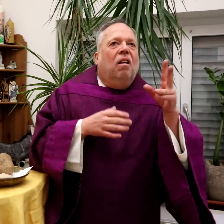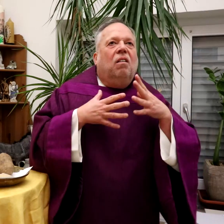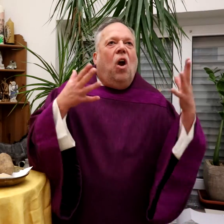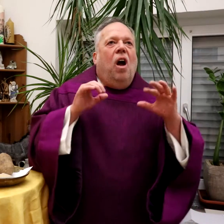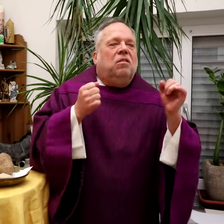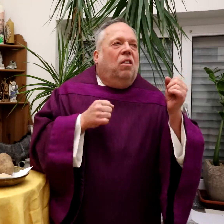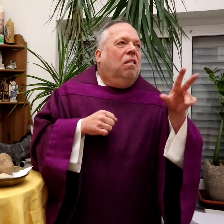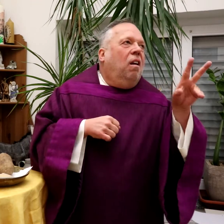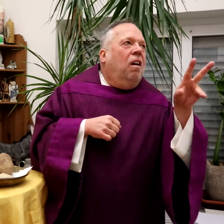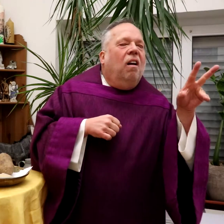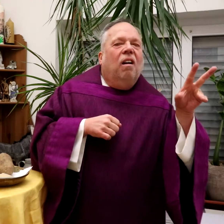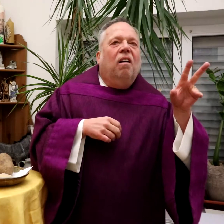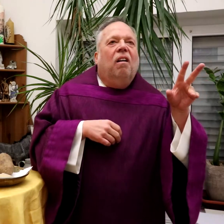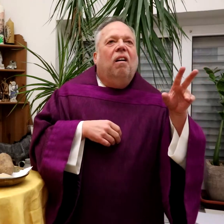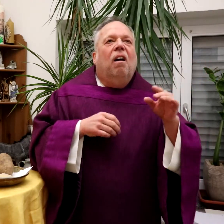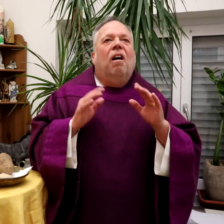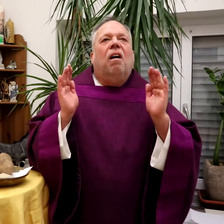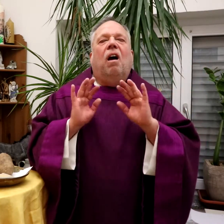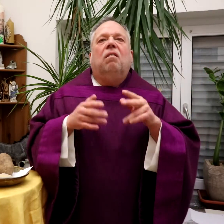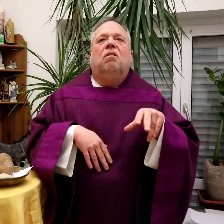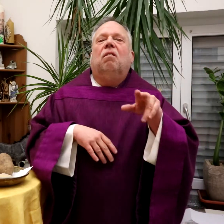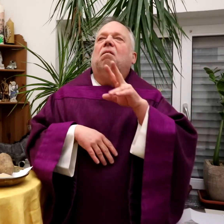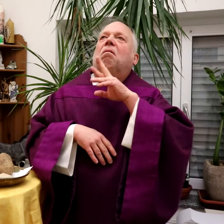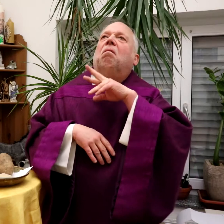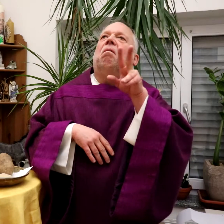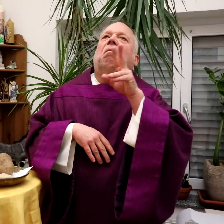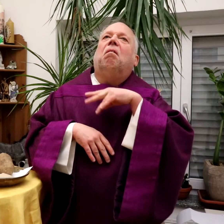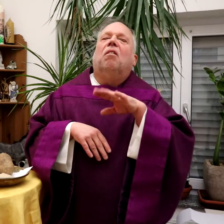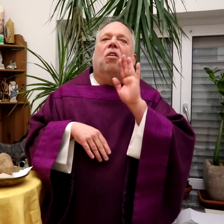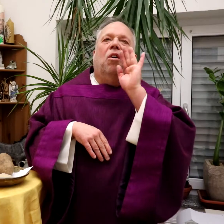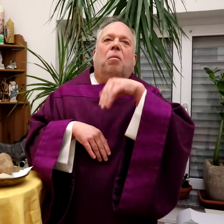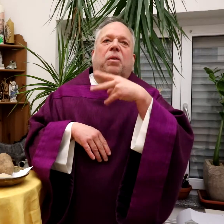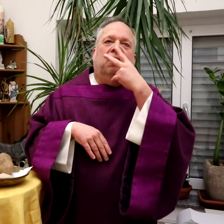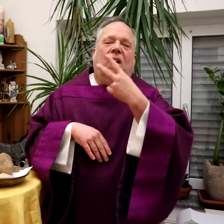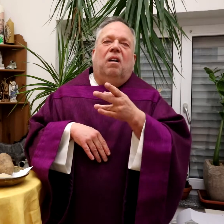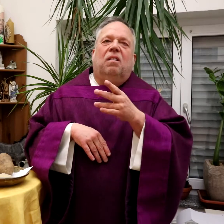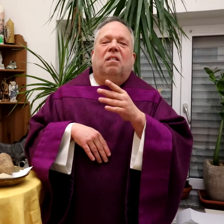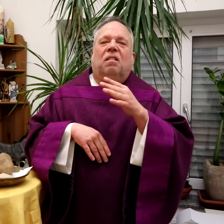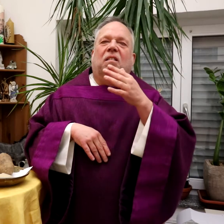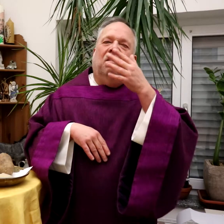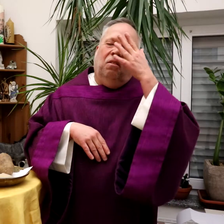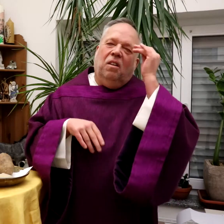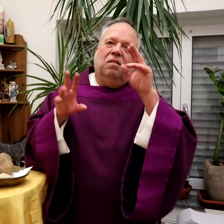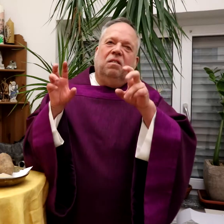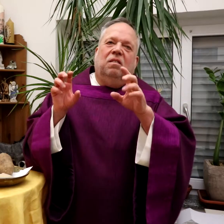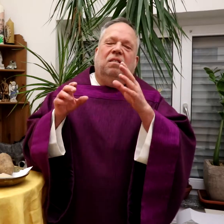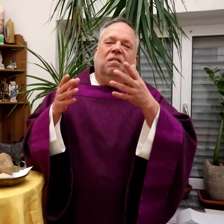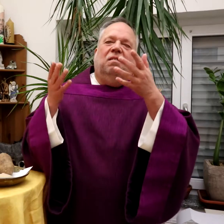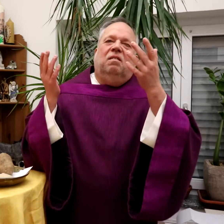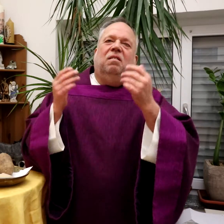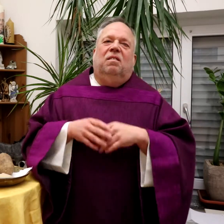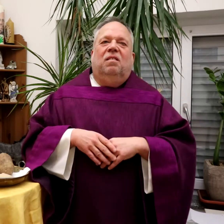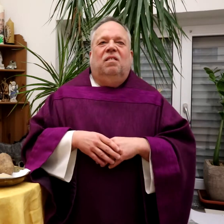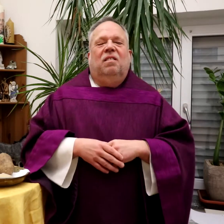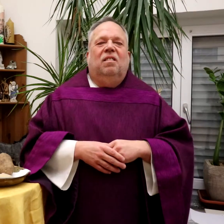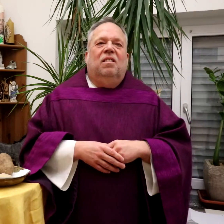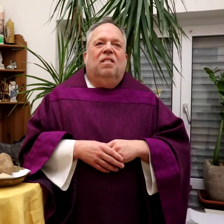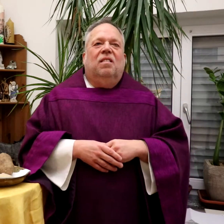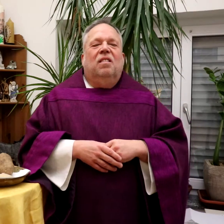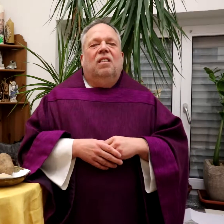Wir schauen sehr schnell auf riesige, bedeutende Aktionen und die ganz kleinen Aktionen, die übersehen wir, die vergessen